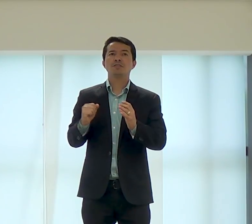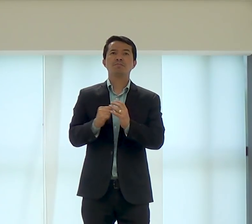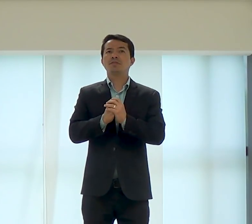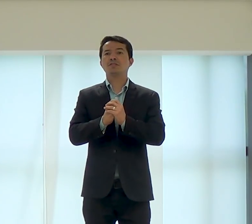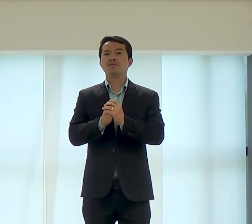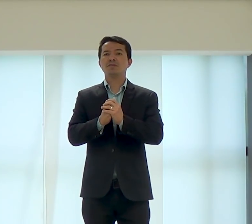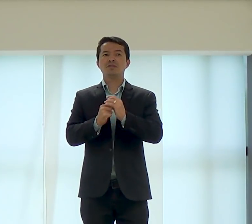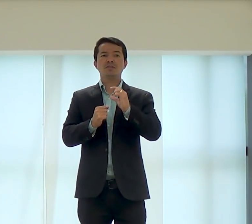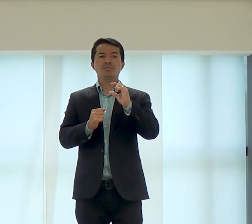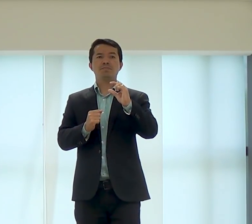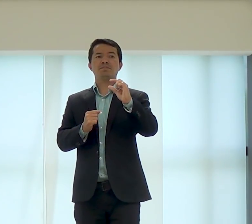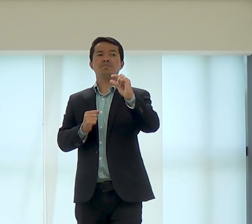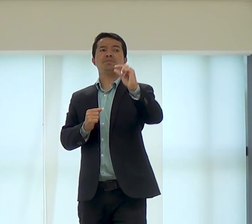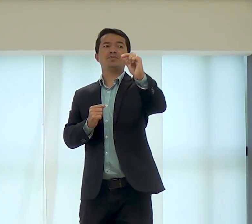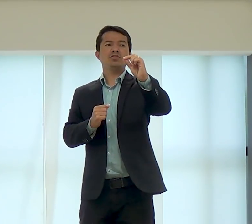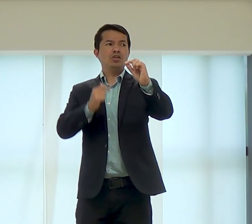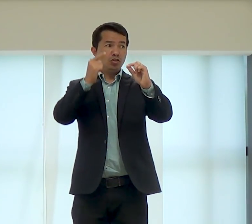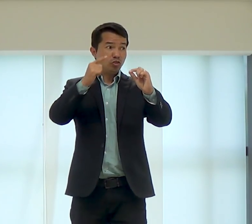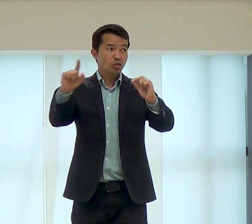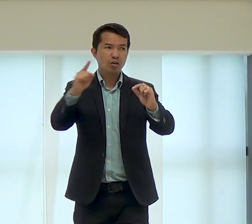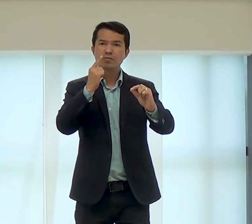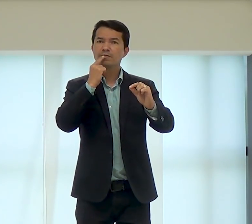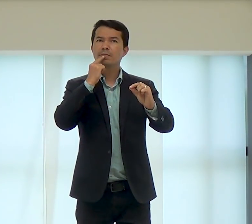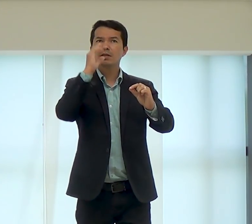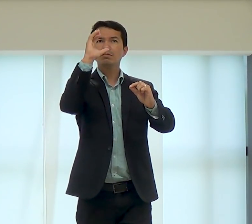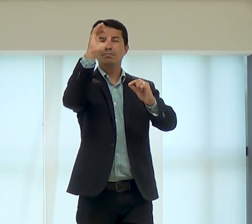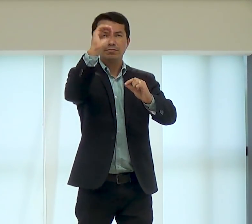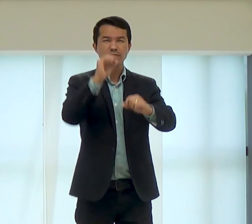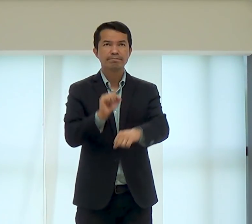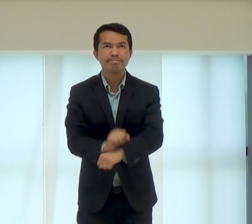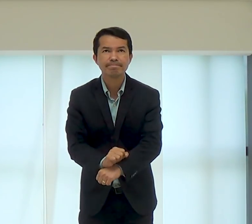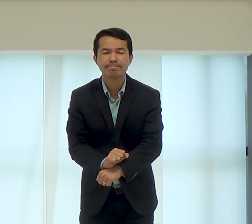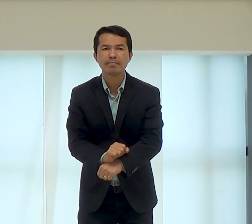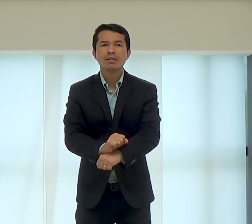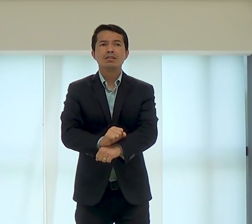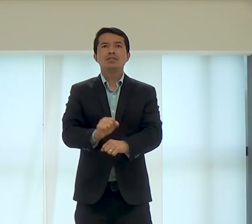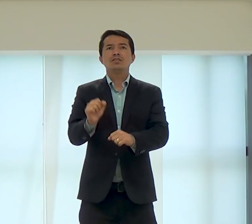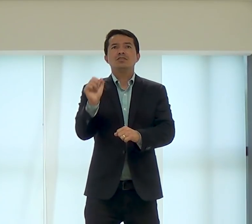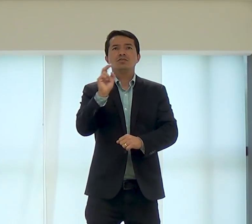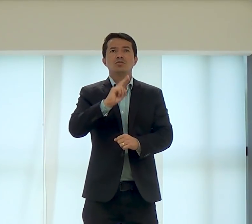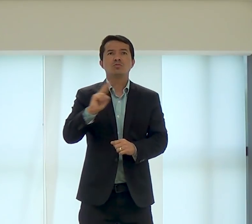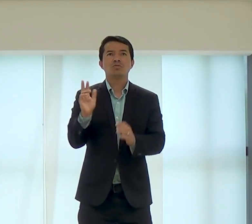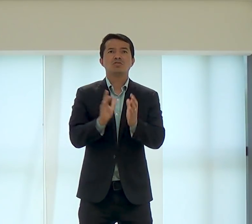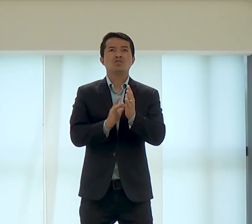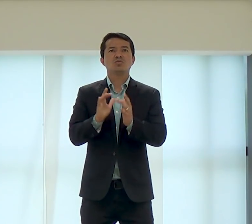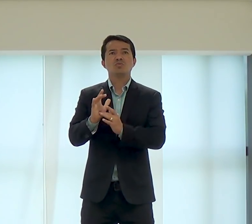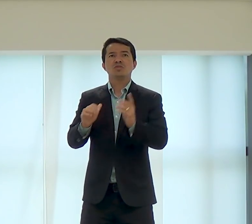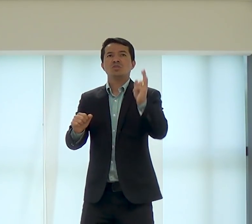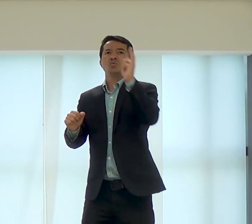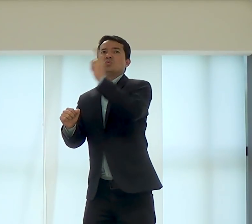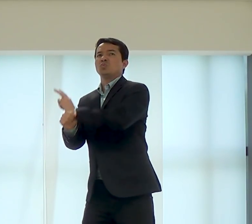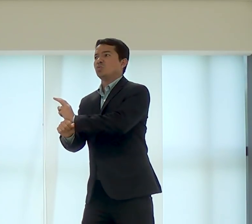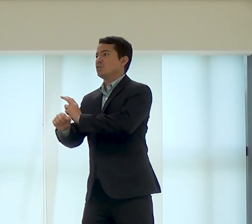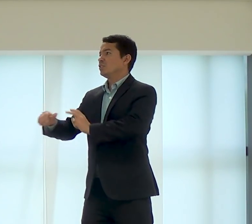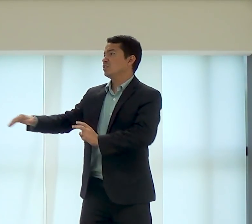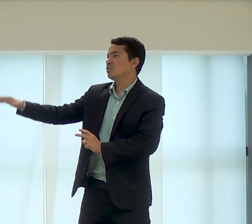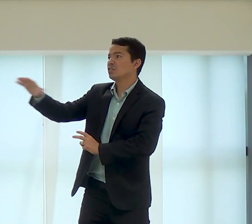o Senhor sempre está comigo, em nome de Jesus, amém, e sempre, o sinal para de novo, em nome de Jesus, Senhor,